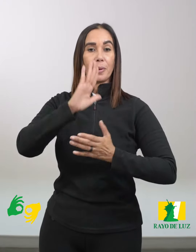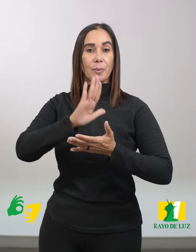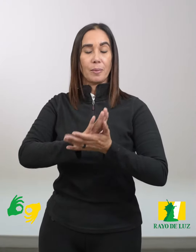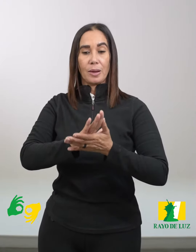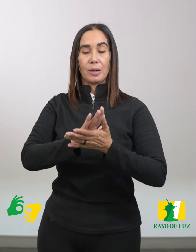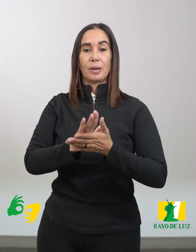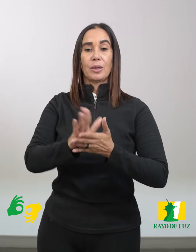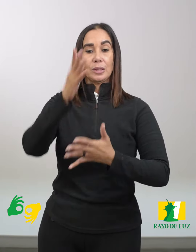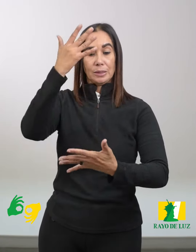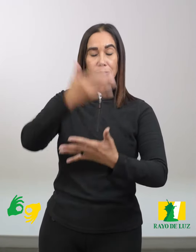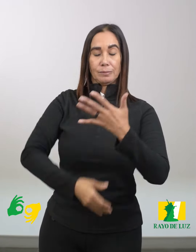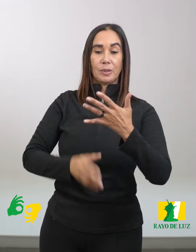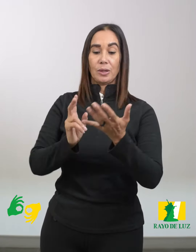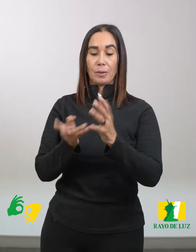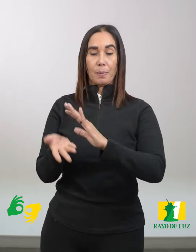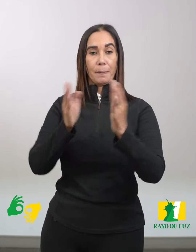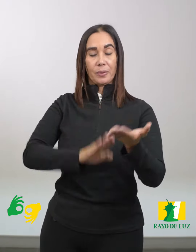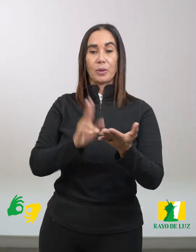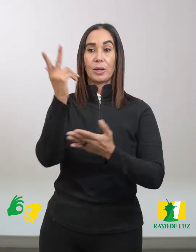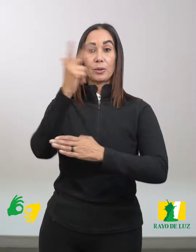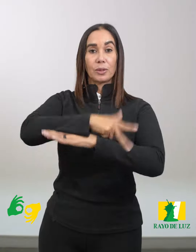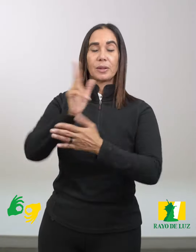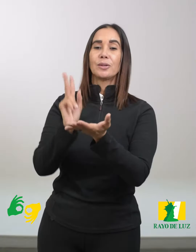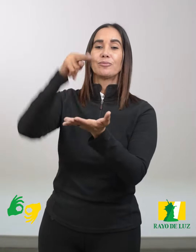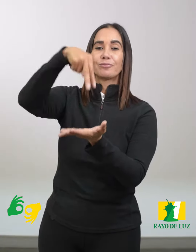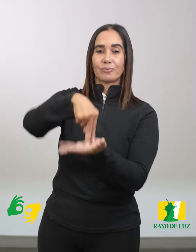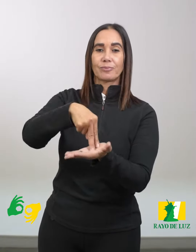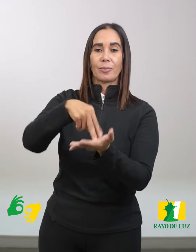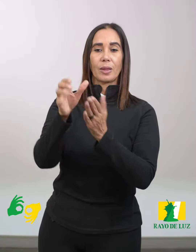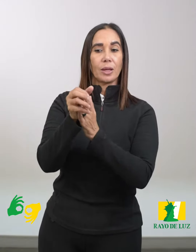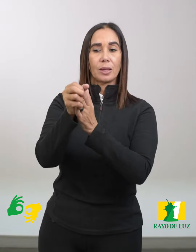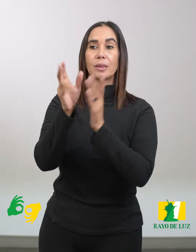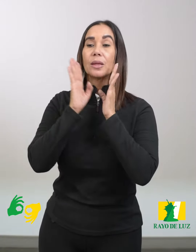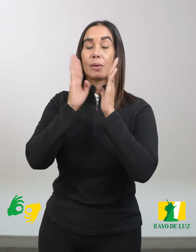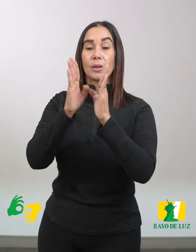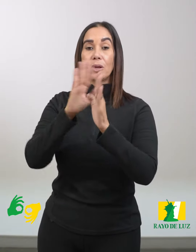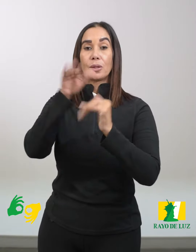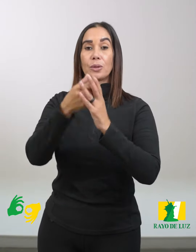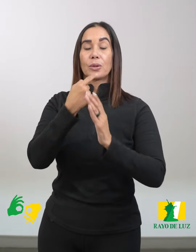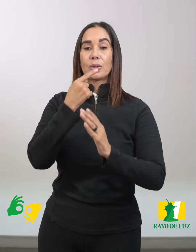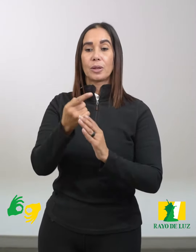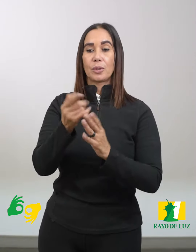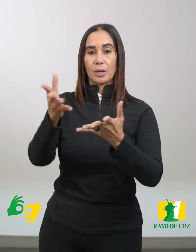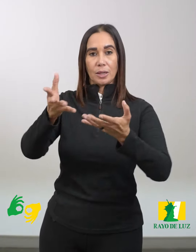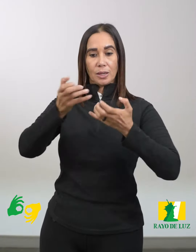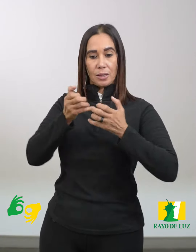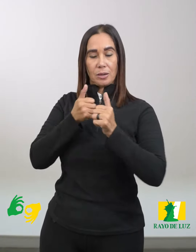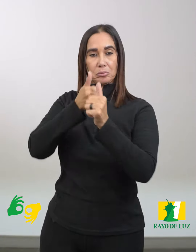escribas Ser ejecutado y resucitar al tercer día Y dirigiéndose a todos, dijo El que quiera seguirme que